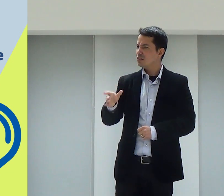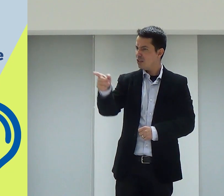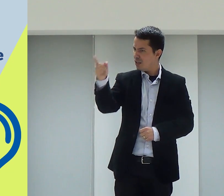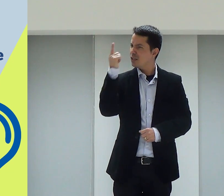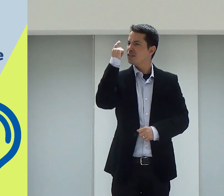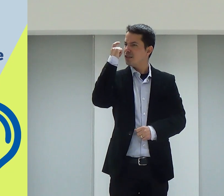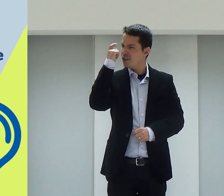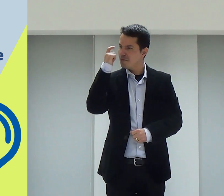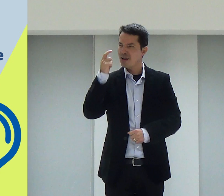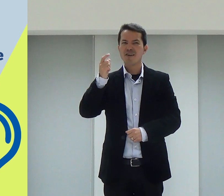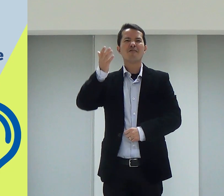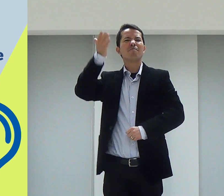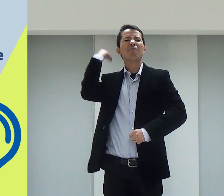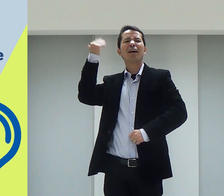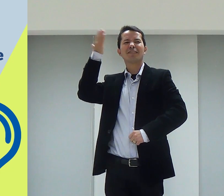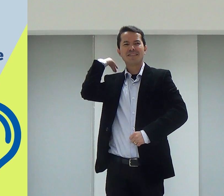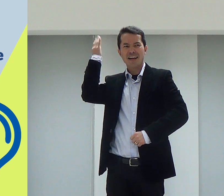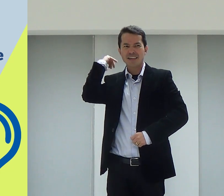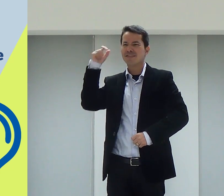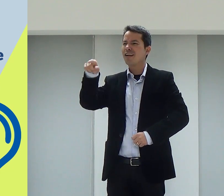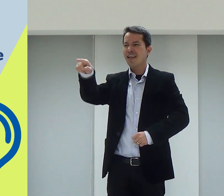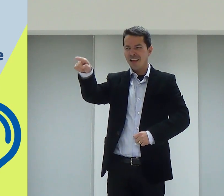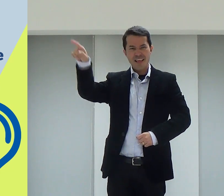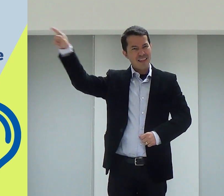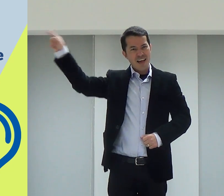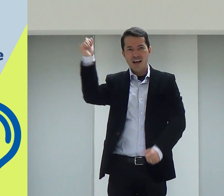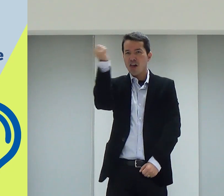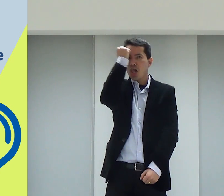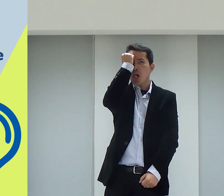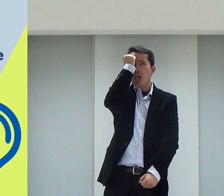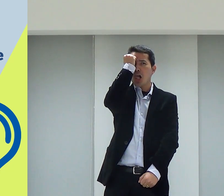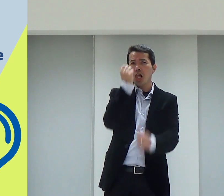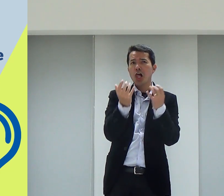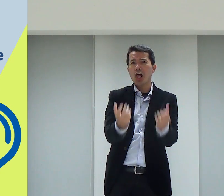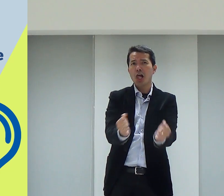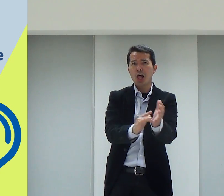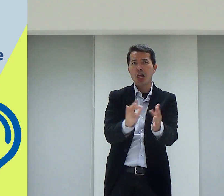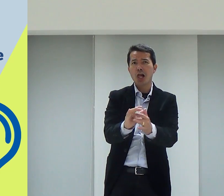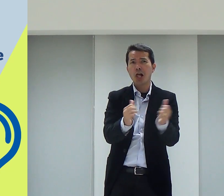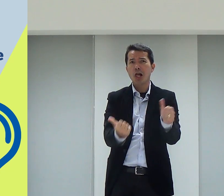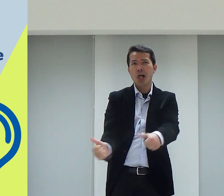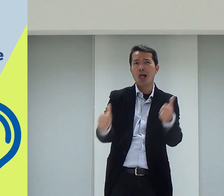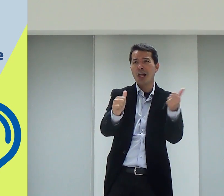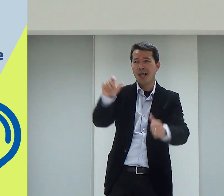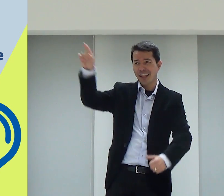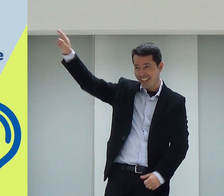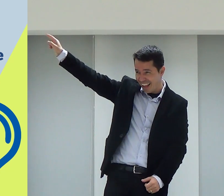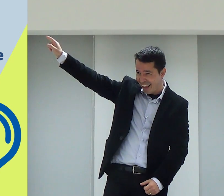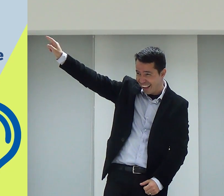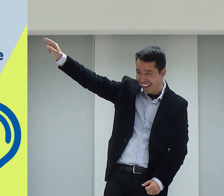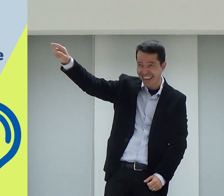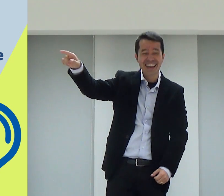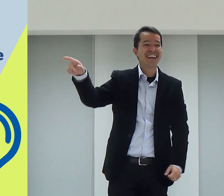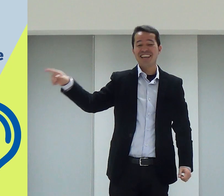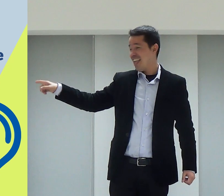Então, ele, eu acho que o pastor Salomão já foi lá. Eu acho que ele aceitou Jesus lá com ele para te isolar, não foi?